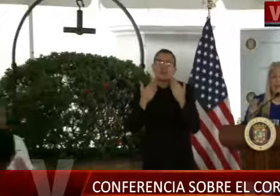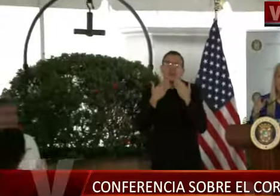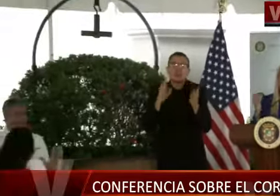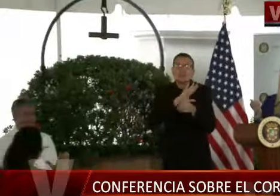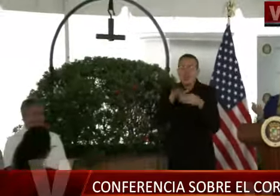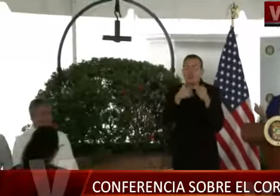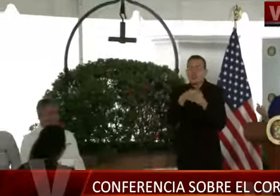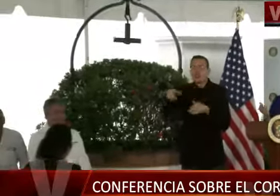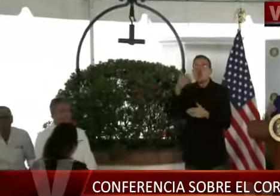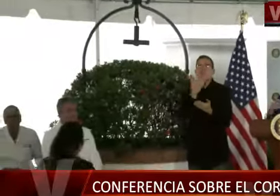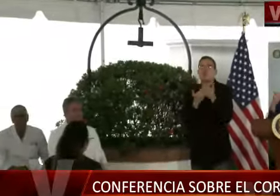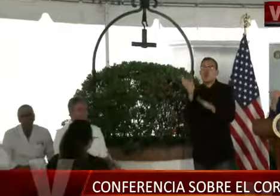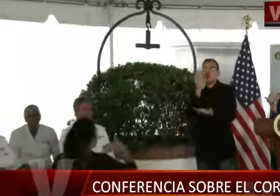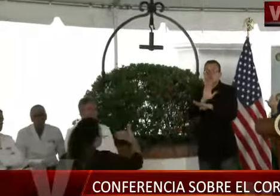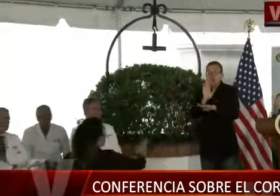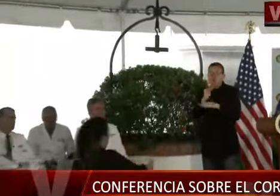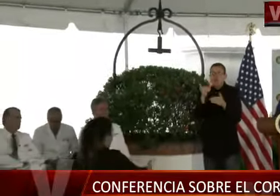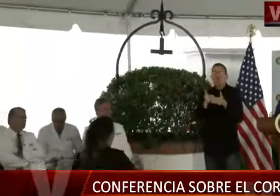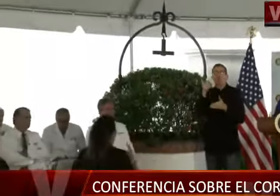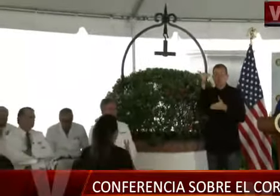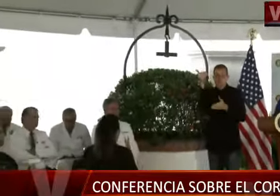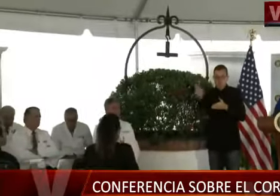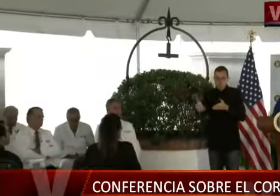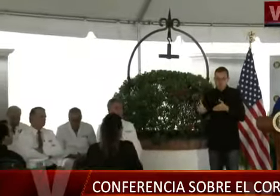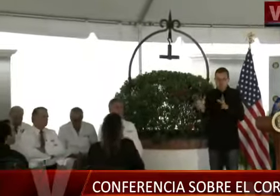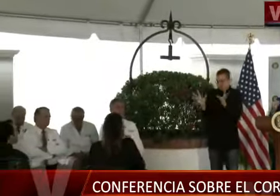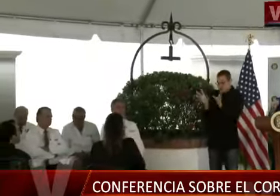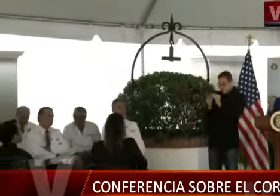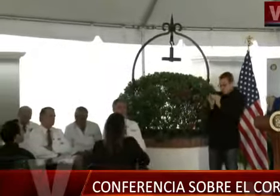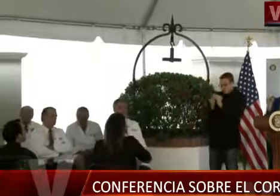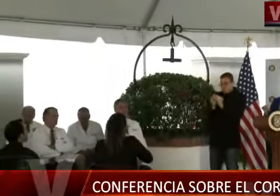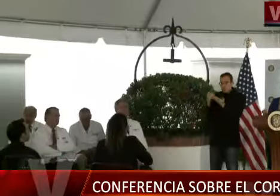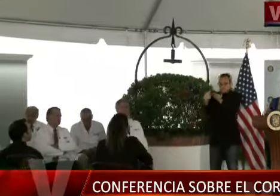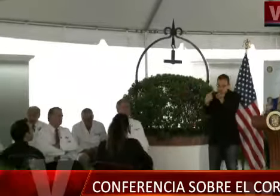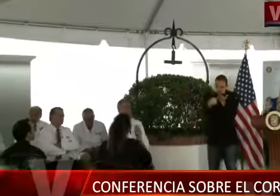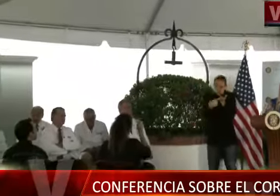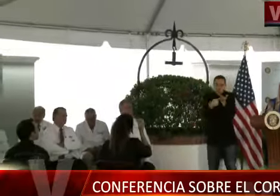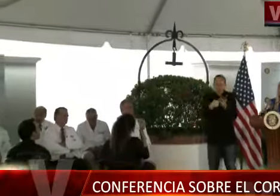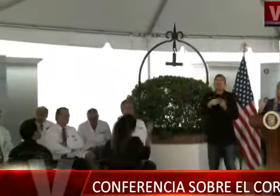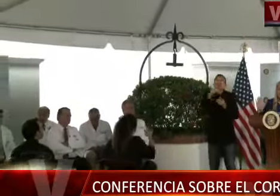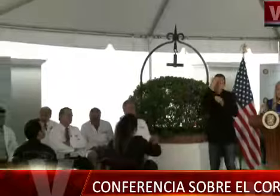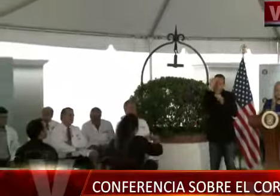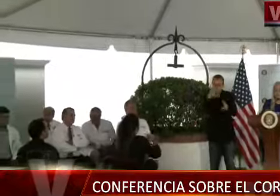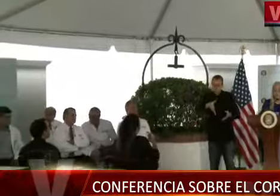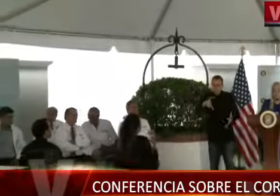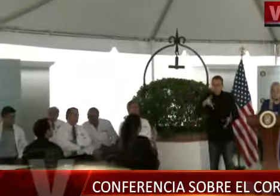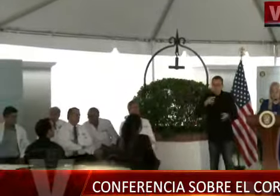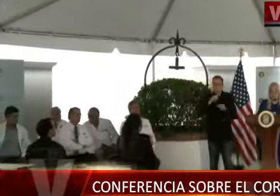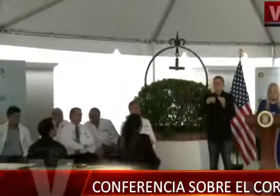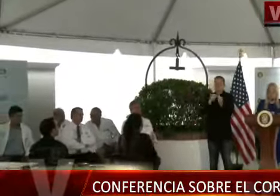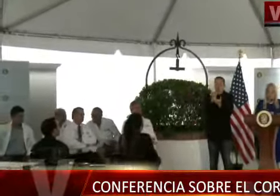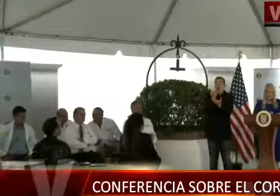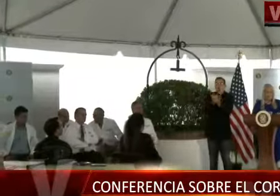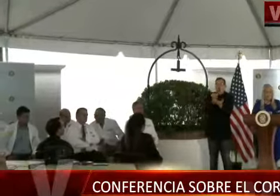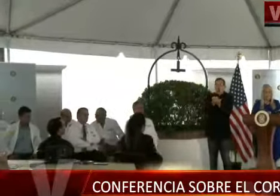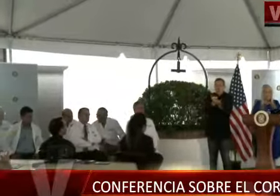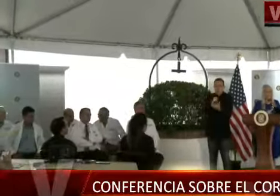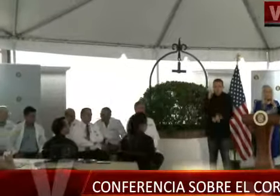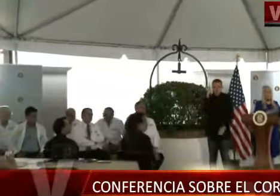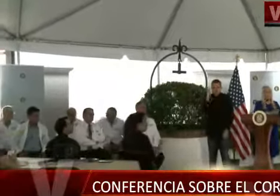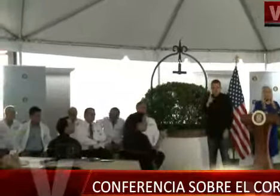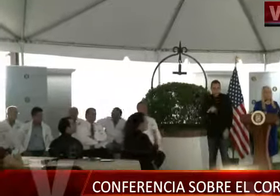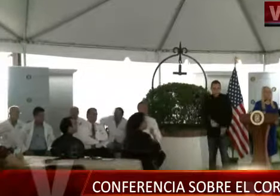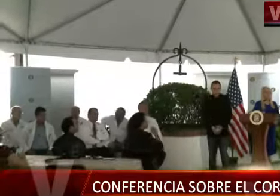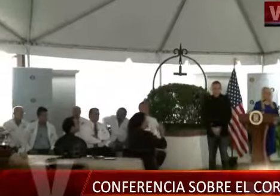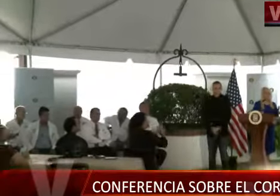por comparecer. Más adelante, cuando tengamos los detalles completos, les dejaremos saber con relación al aspecto económico. Permiso, y gracias